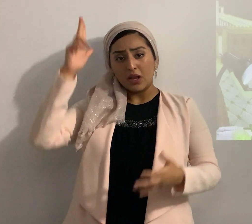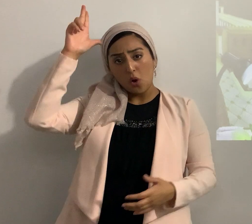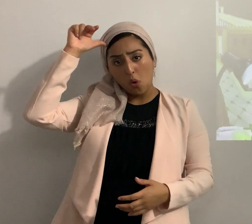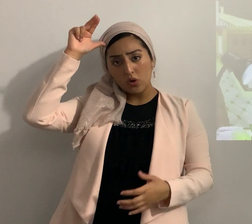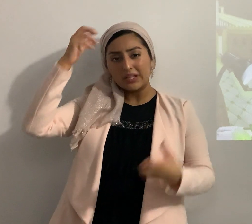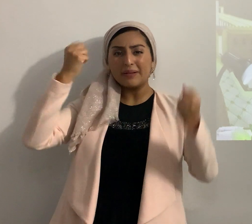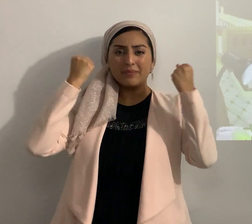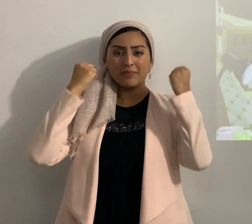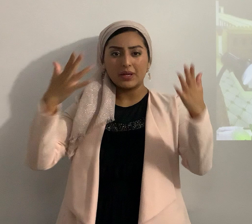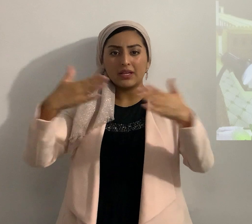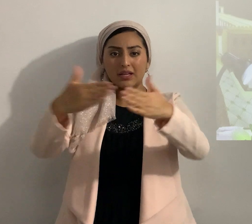guerra